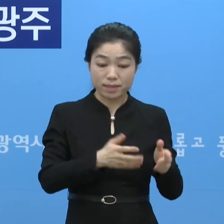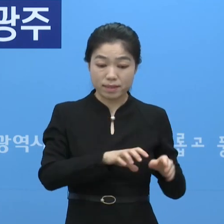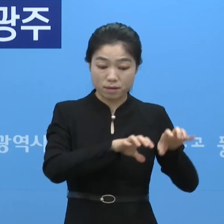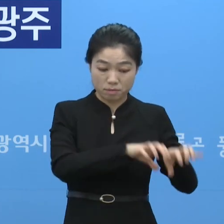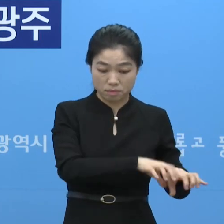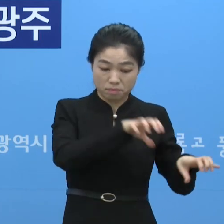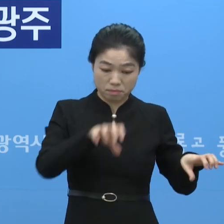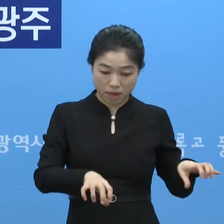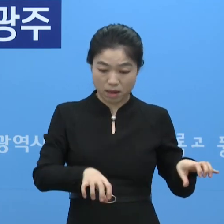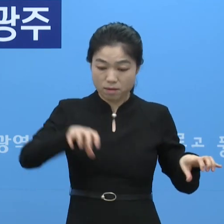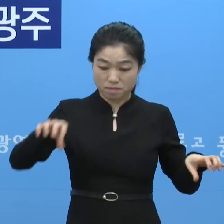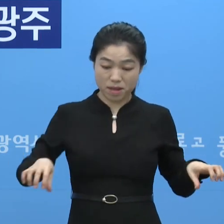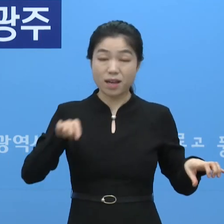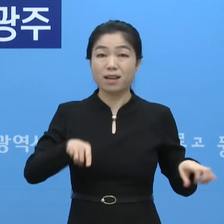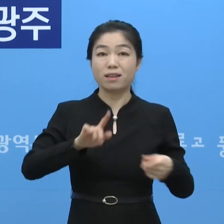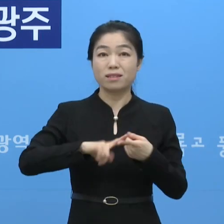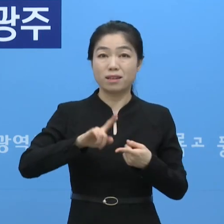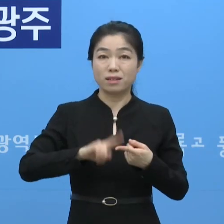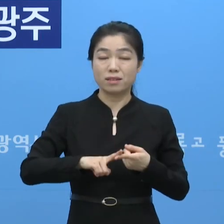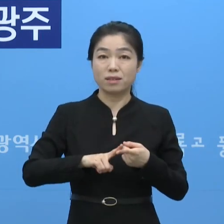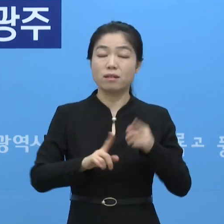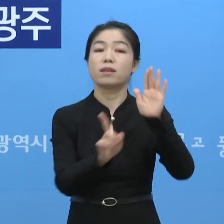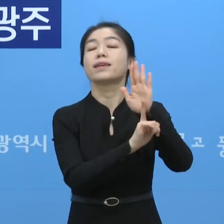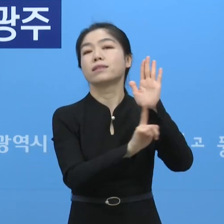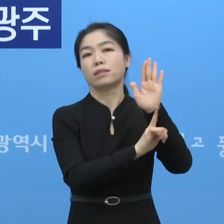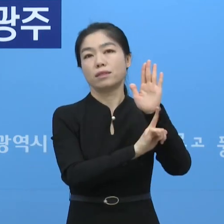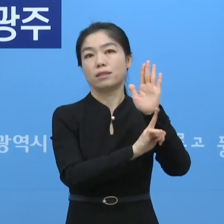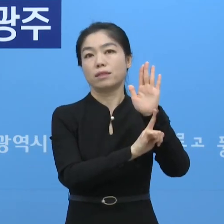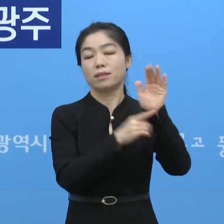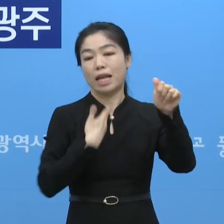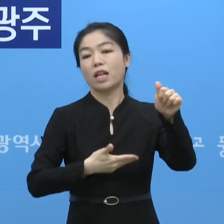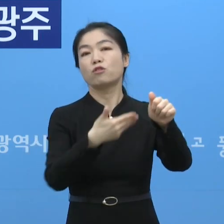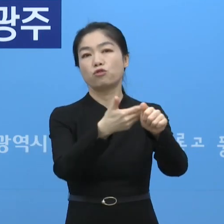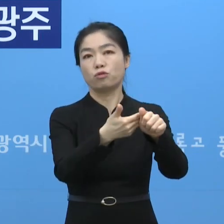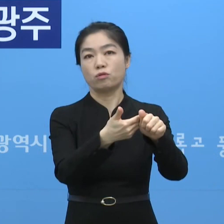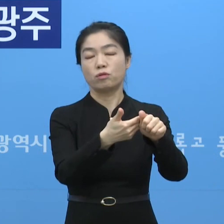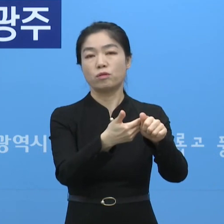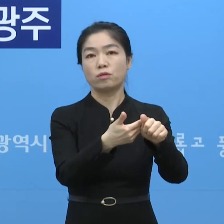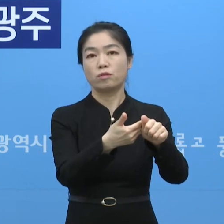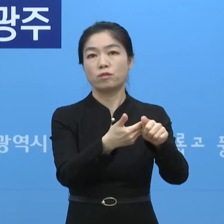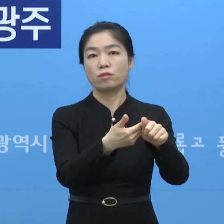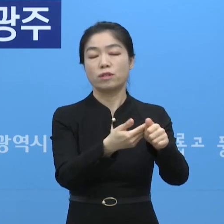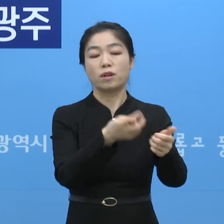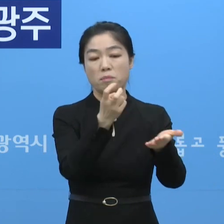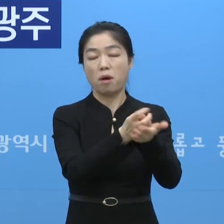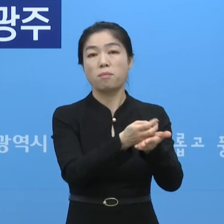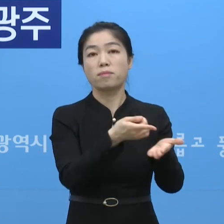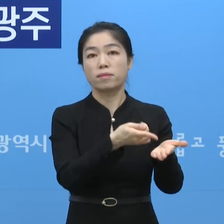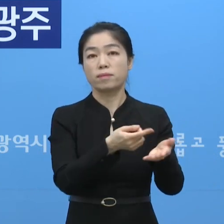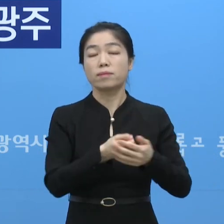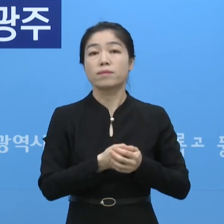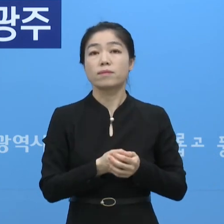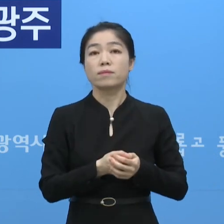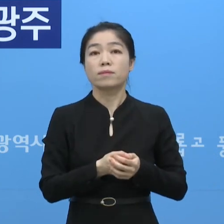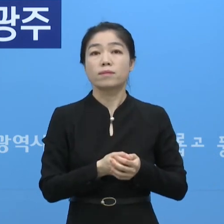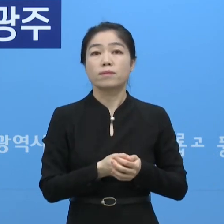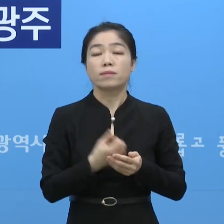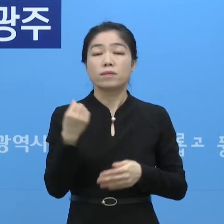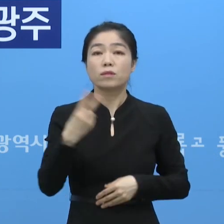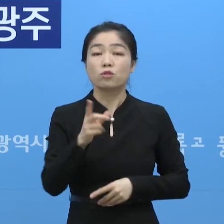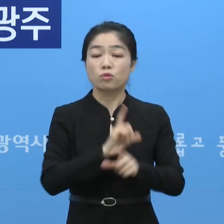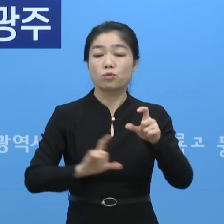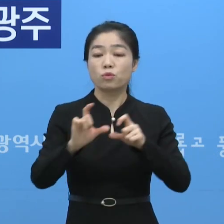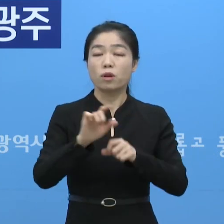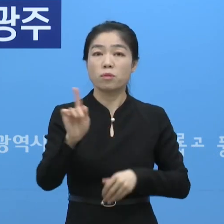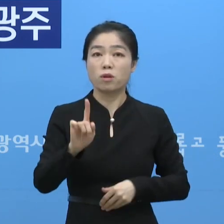띄도록 되어 있거든요. 그런 부분에 대해서 개시를 해서 손님들이 알 수 있도록 개시를 하도록 되어 있습니다. 그다음에 또